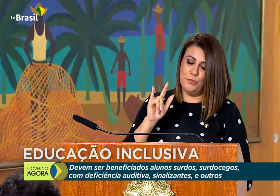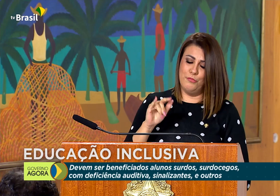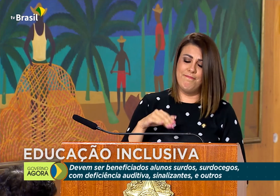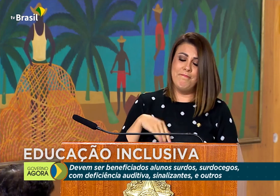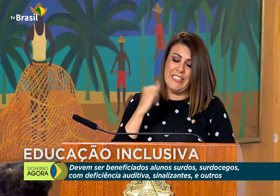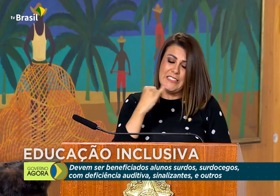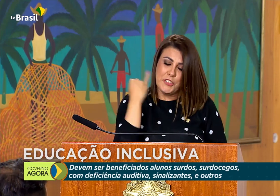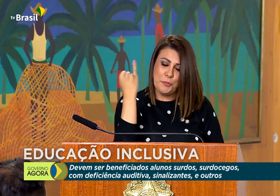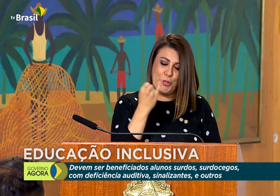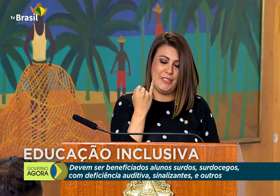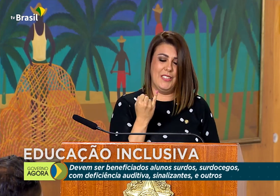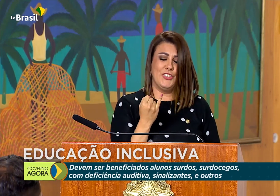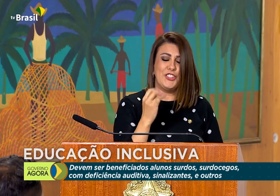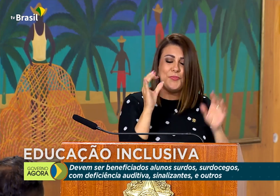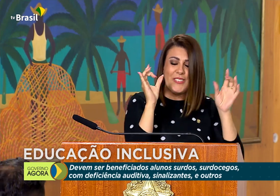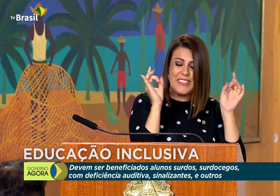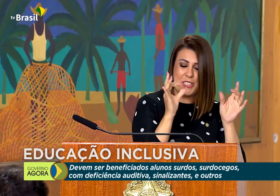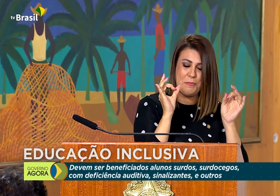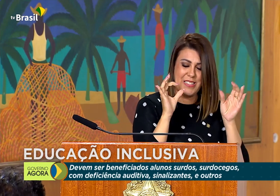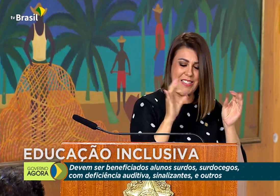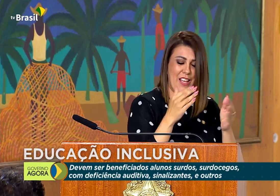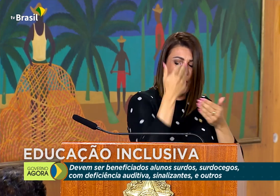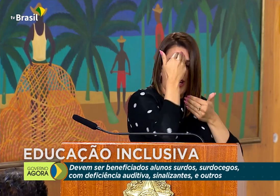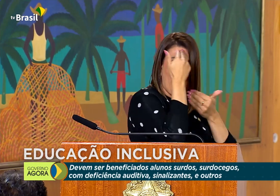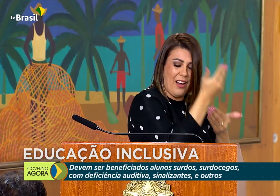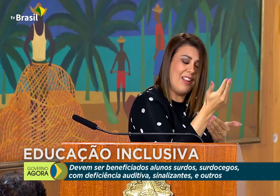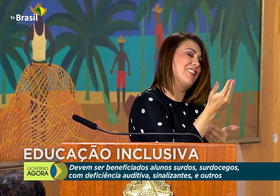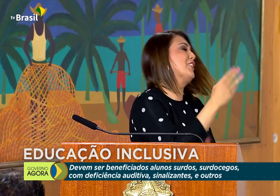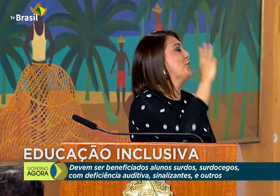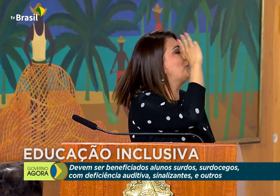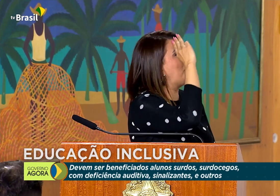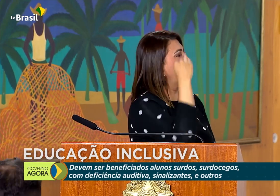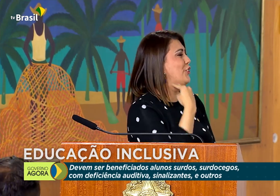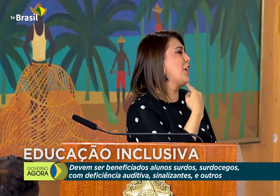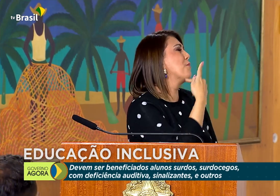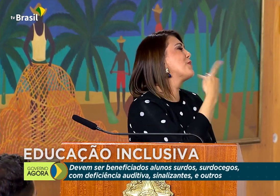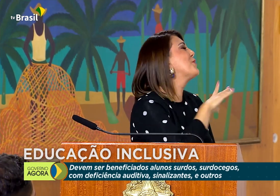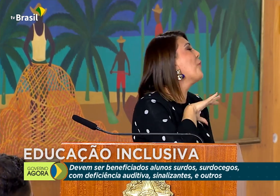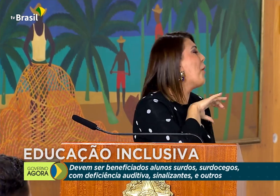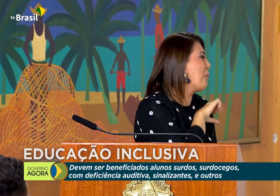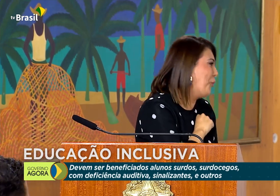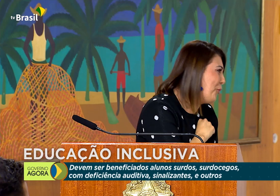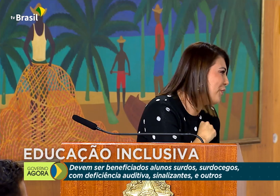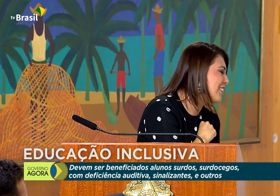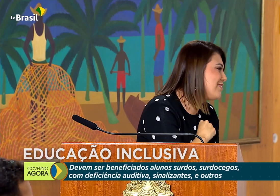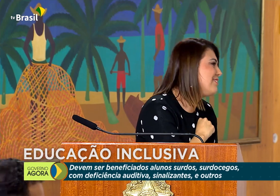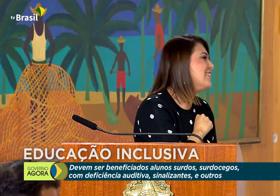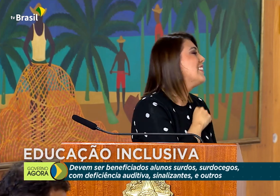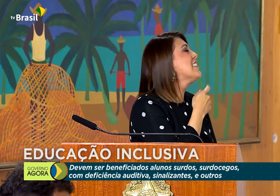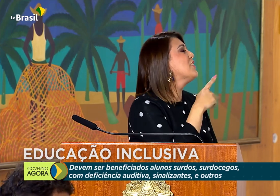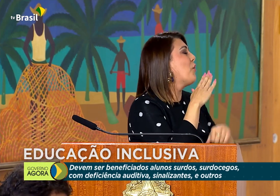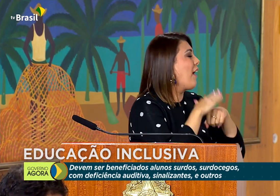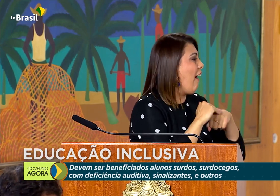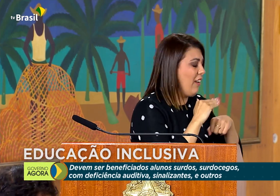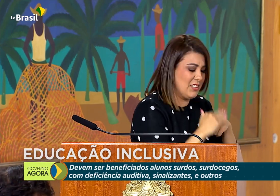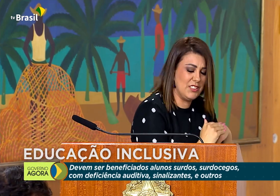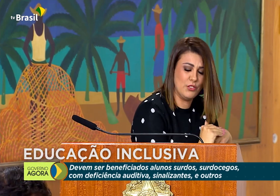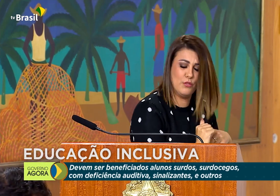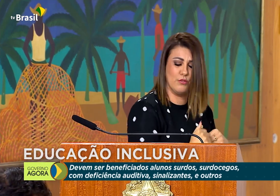Por fim, porém não menos importante, quero agradecer à senhora Michele Bolsonaro por todo seu